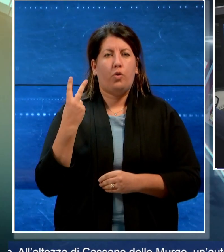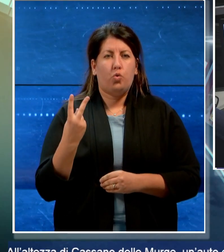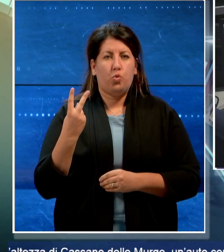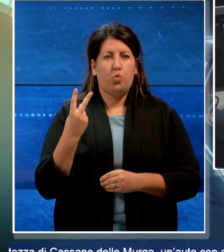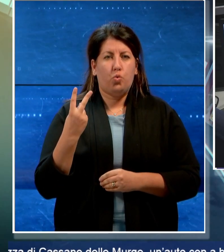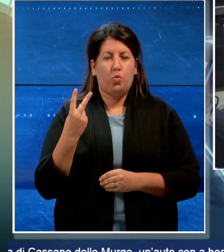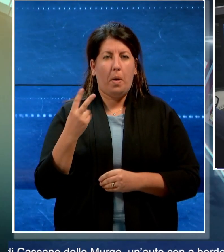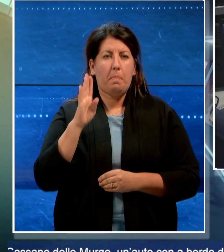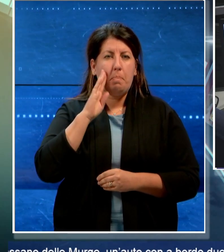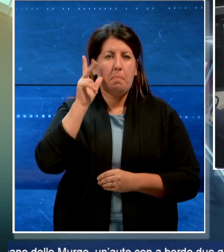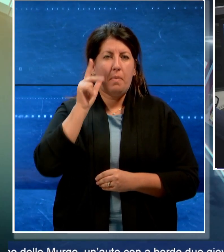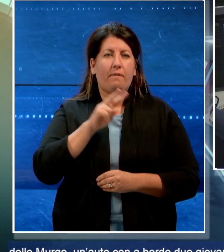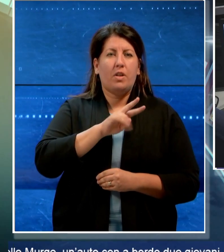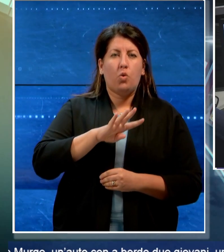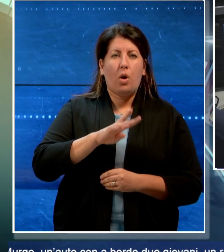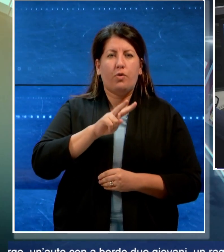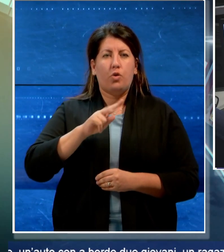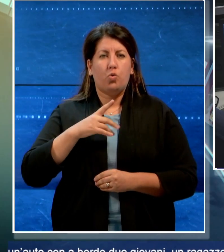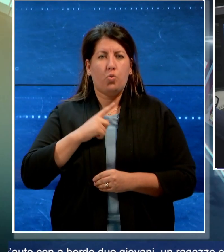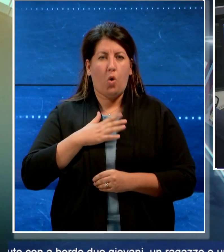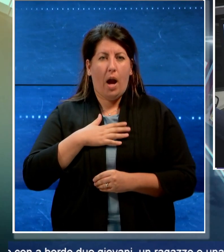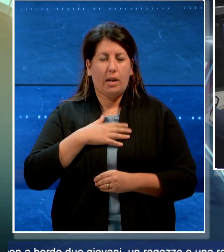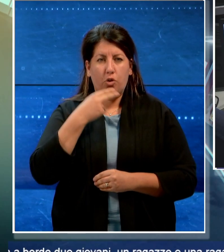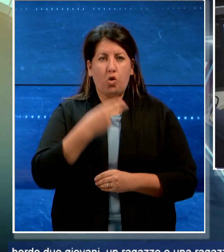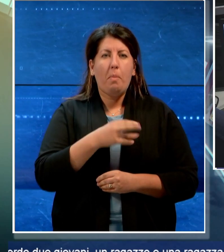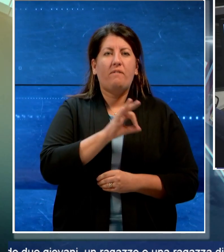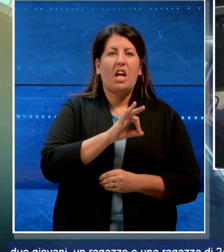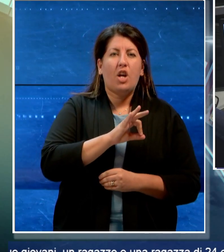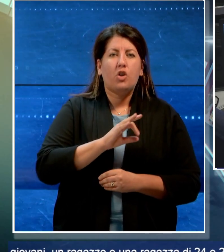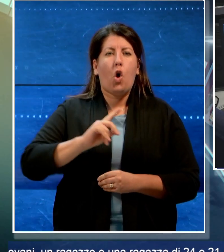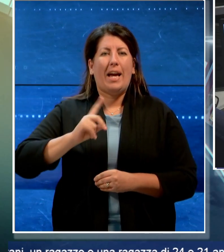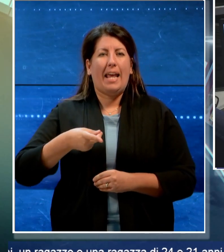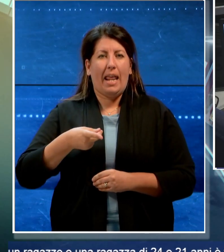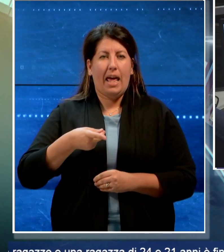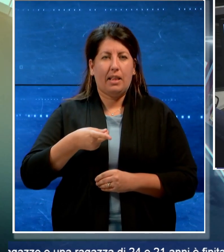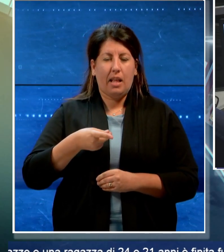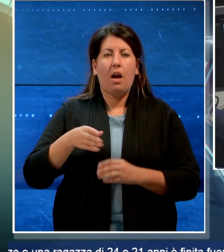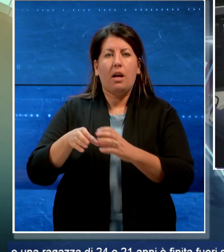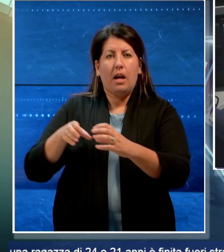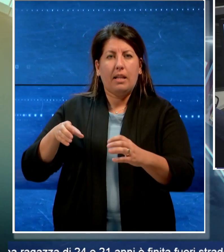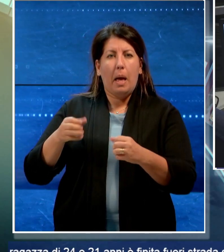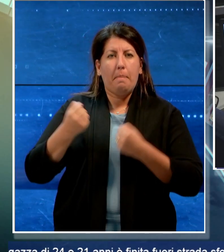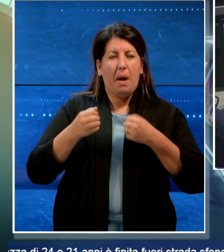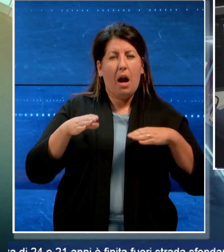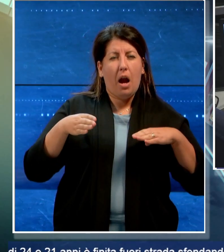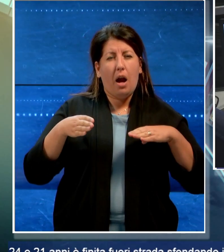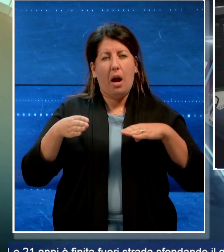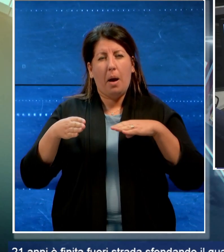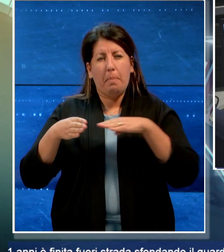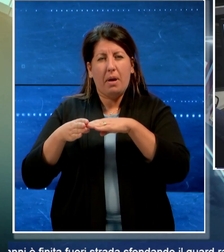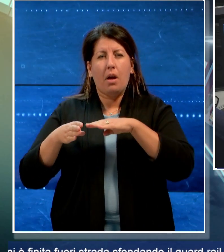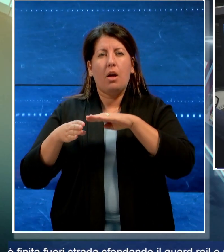una ragazza di 24-21 anni, Francesco e Greta, è finita fuoristrada sfondando il Gardelail e precipitando da un